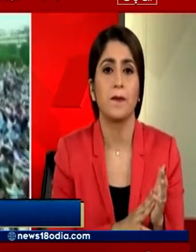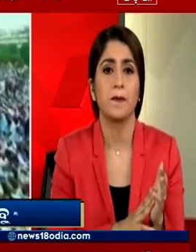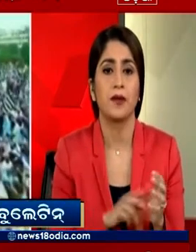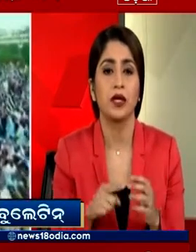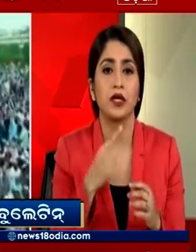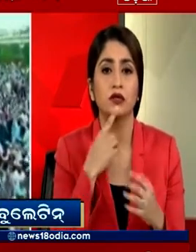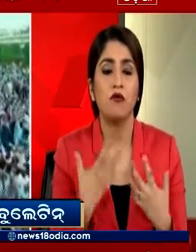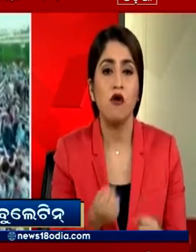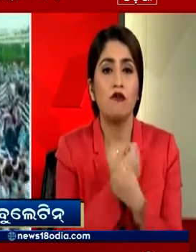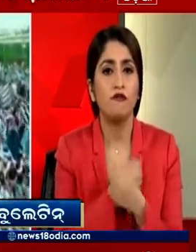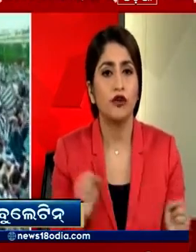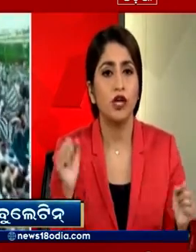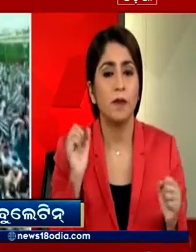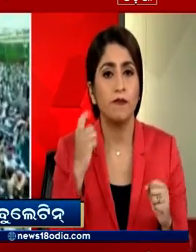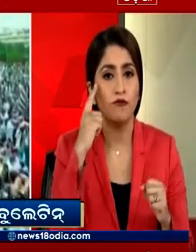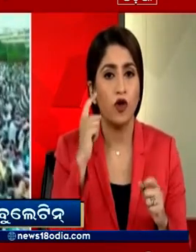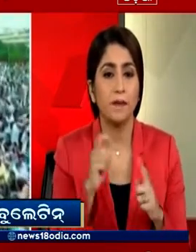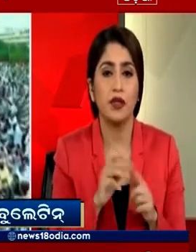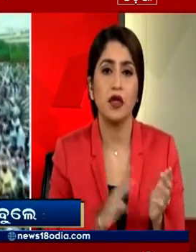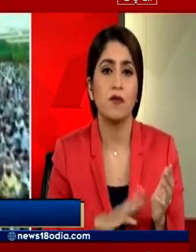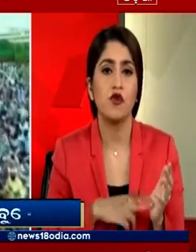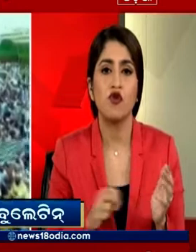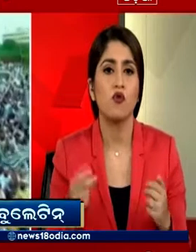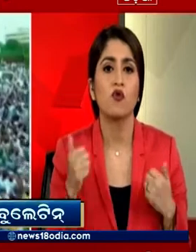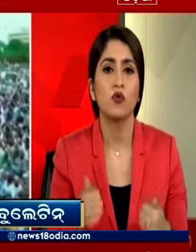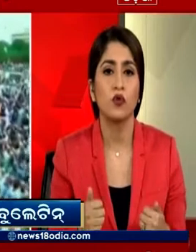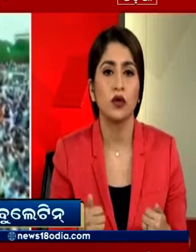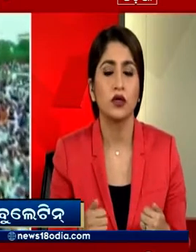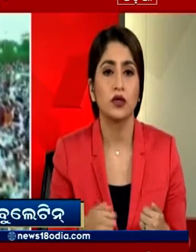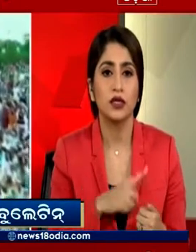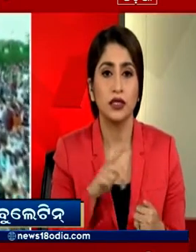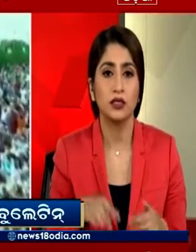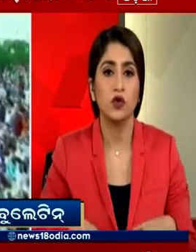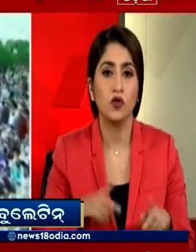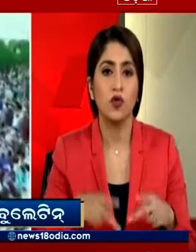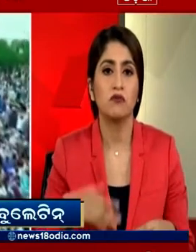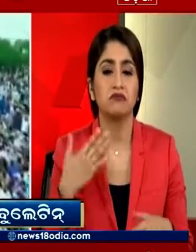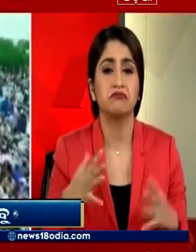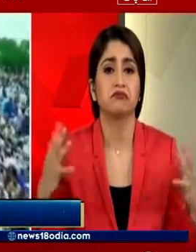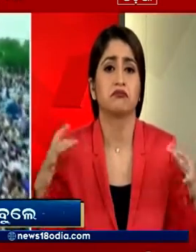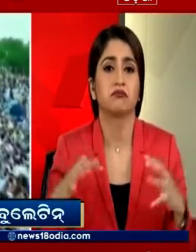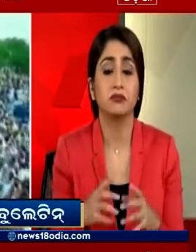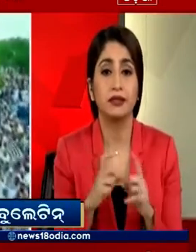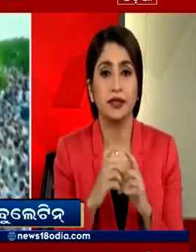साथ आए हजारों लोगों ने हिस्सा लिया जिसकी वच्छ से इसलामाबाद की सड़कों पर भारी भीर नज़र आई